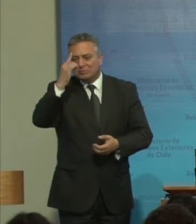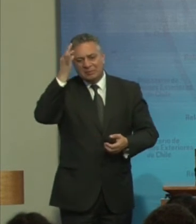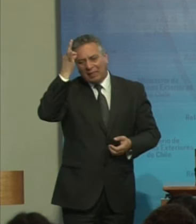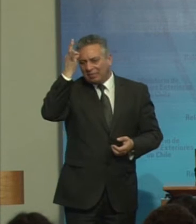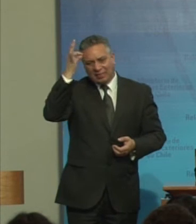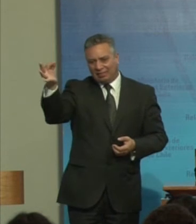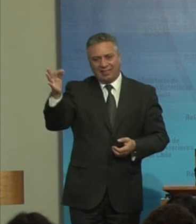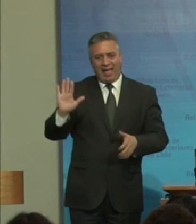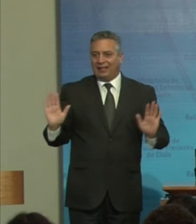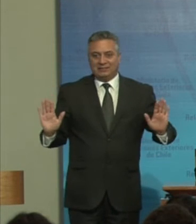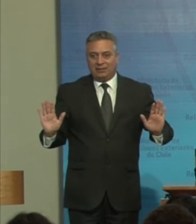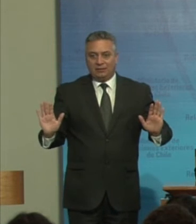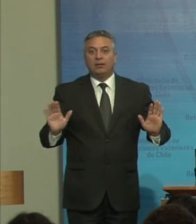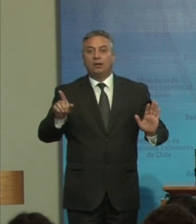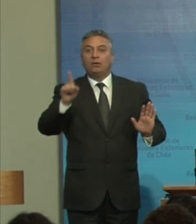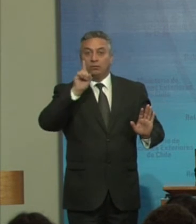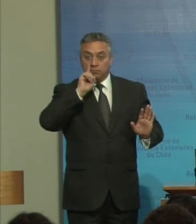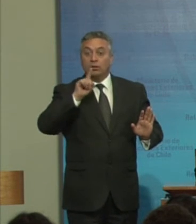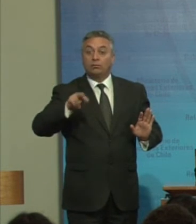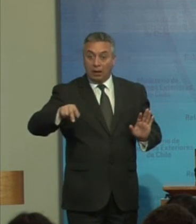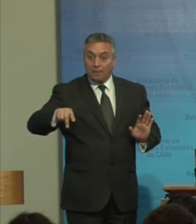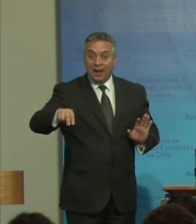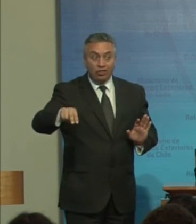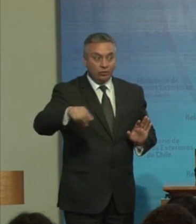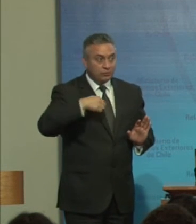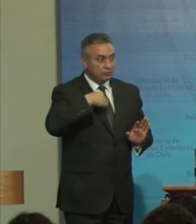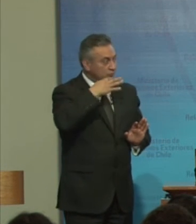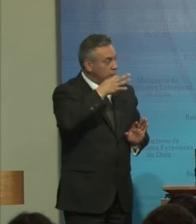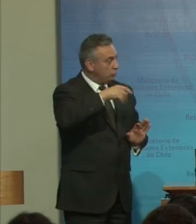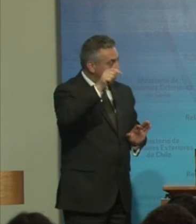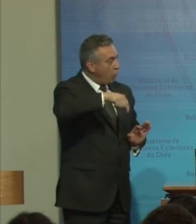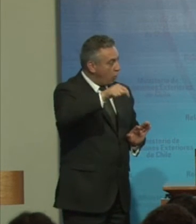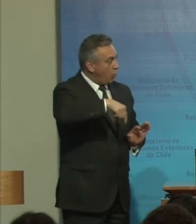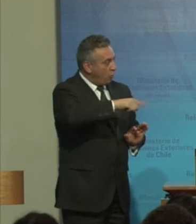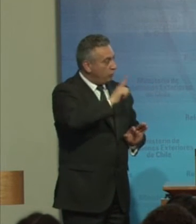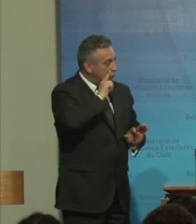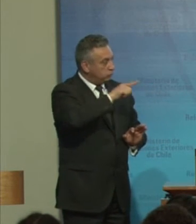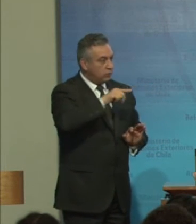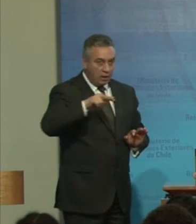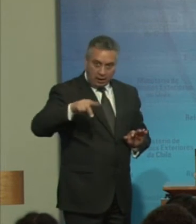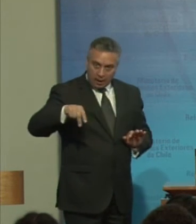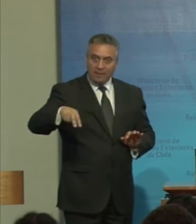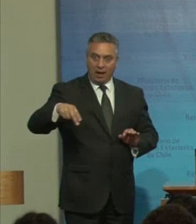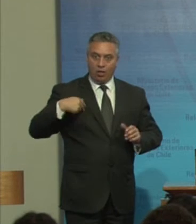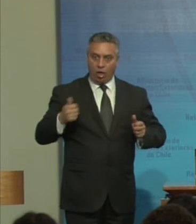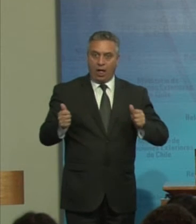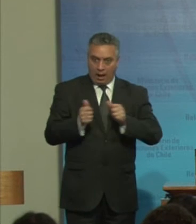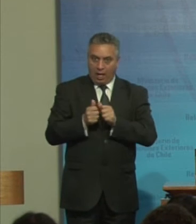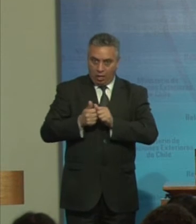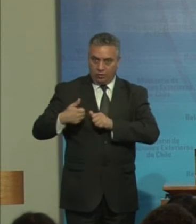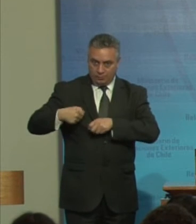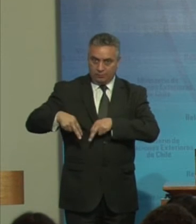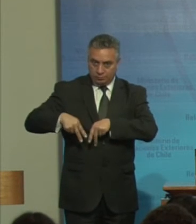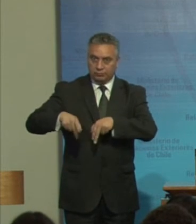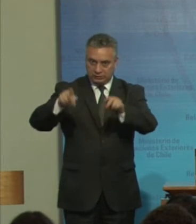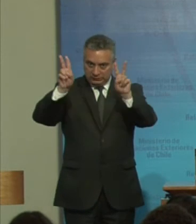Está caminando Lo menciono Porque está caminando Hoy por hoy Al lado mío En el tema De discapacidad Lo